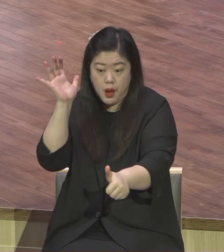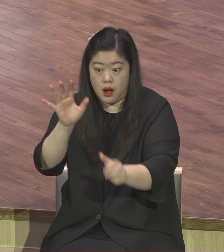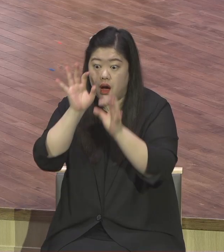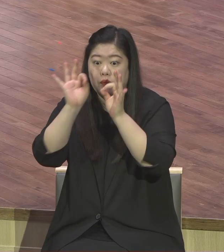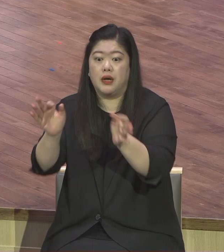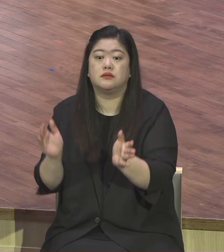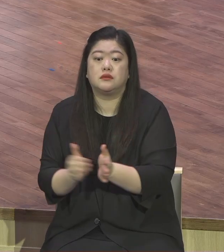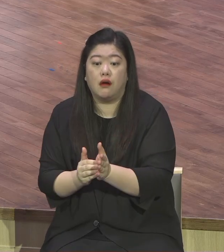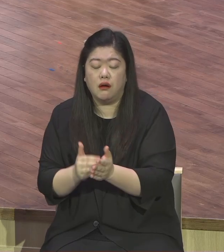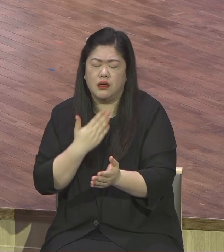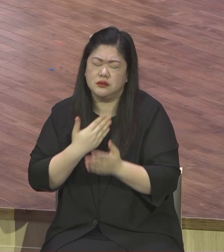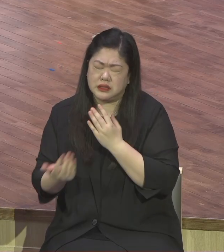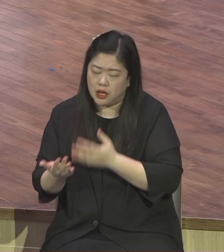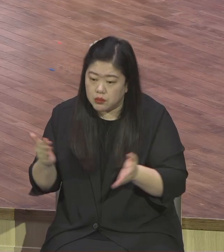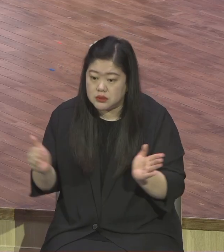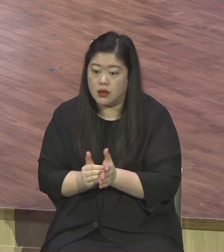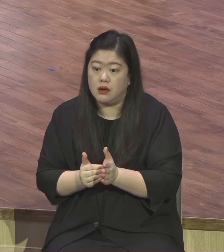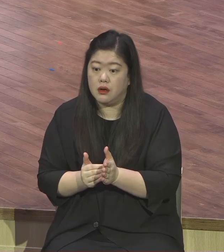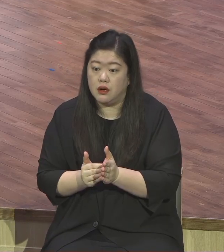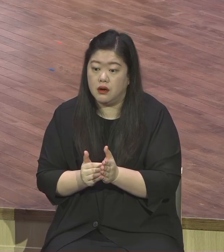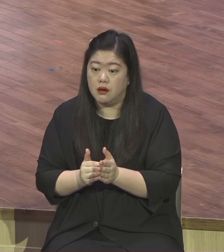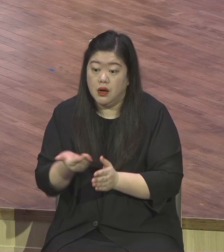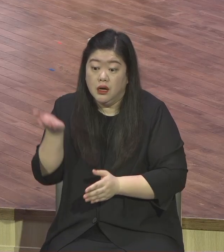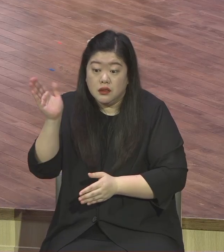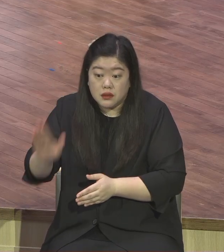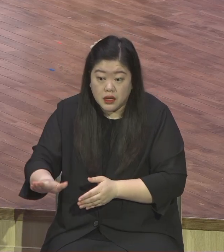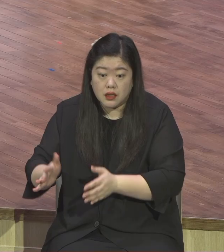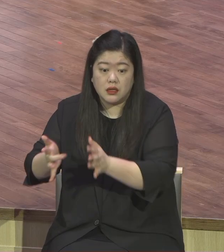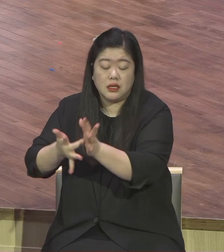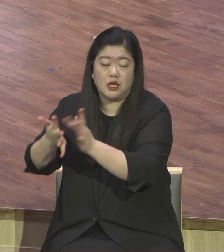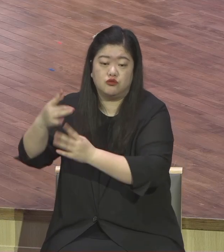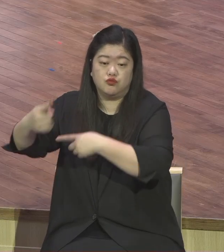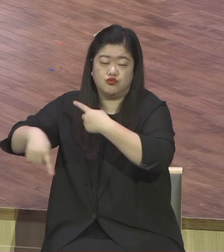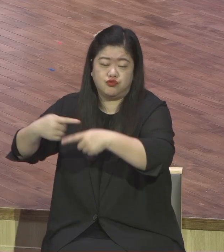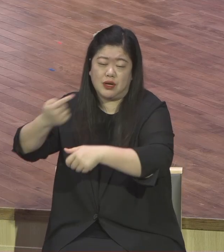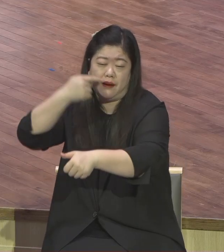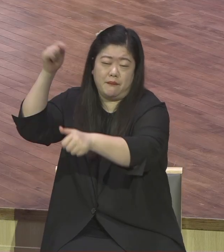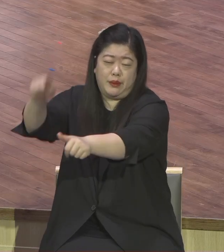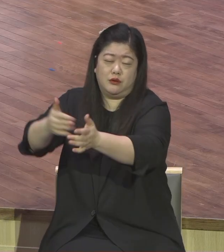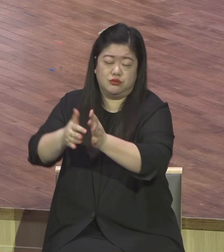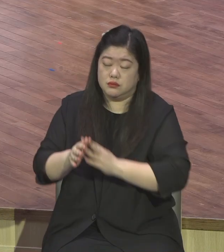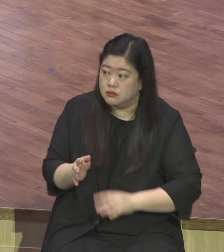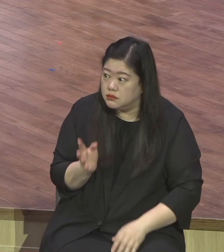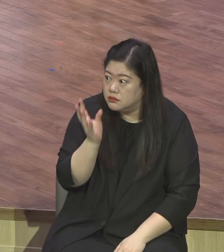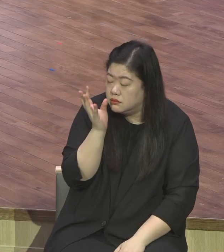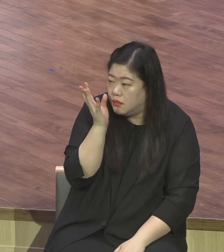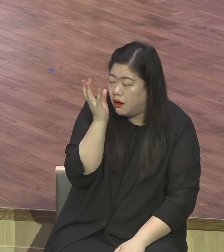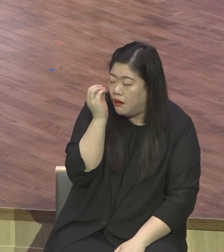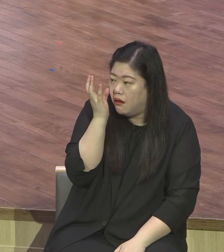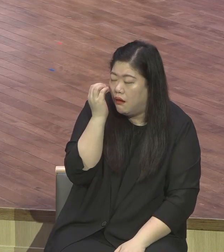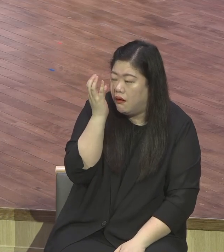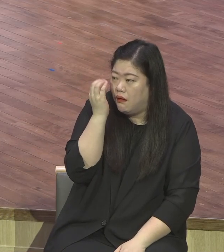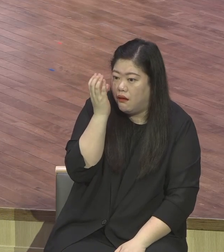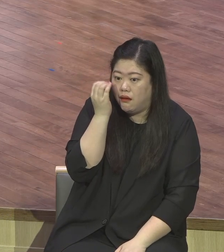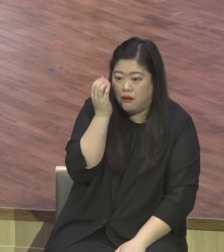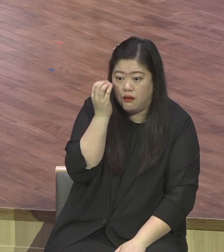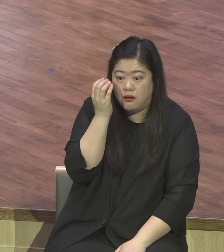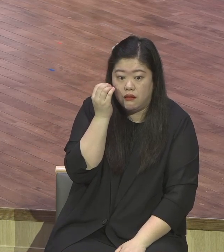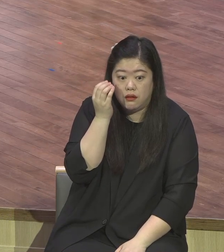봤음에도 불구하고 제자들에게는 예수님에 대한 참된 믿음이